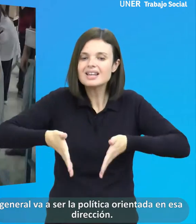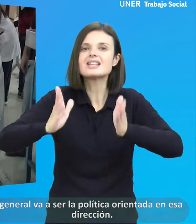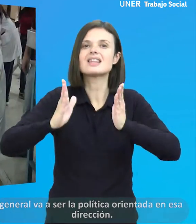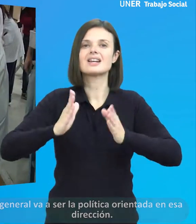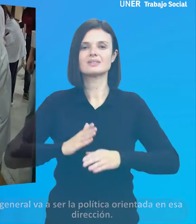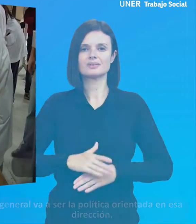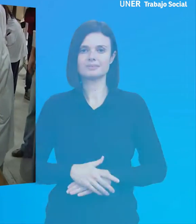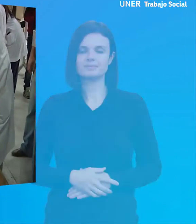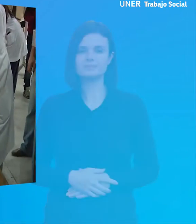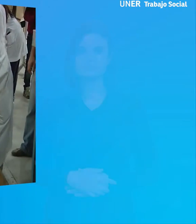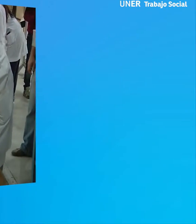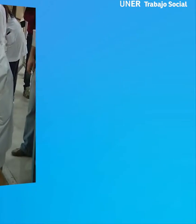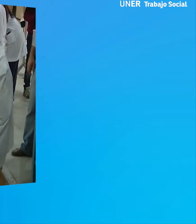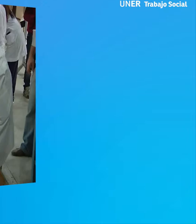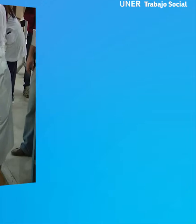esas direcciones.